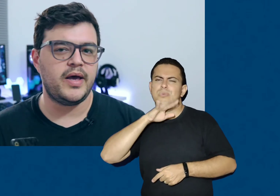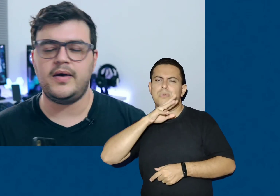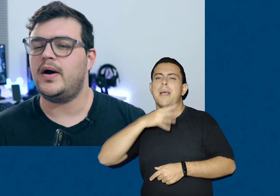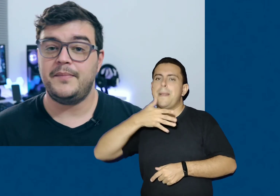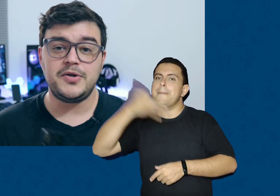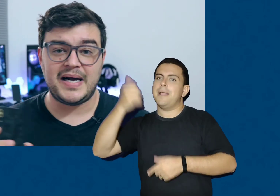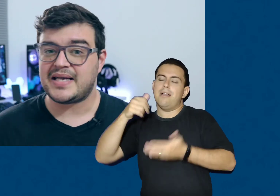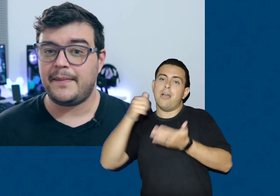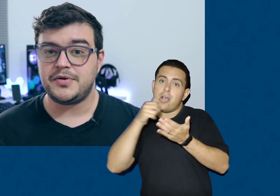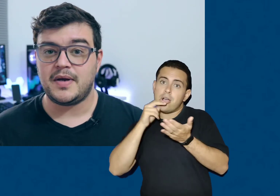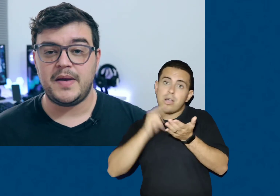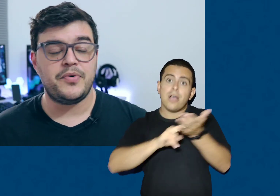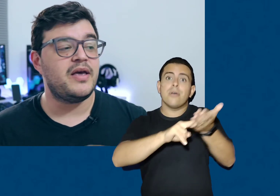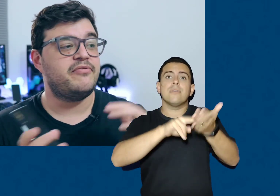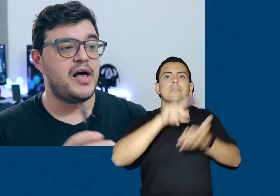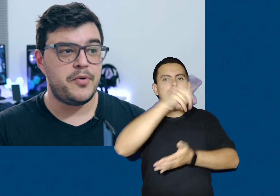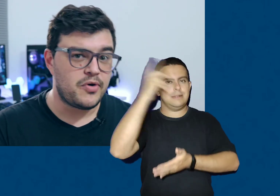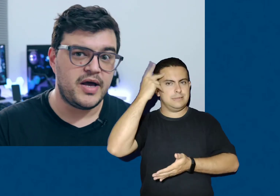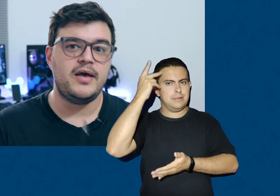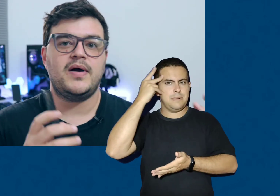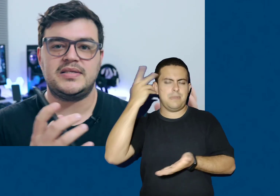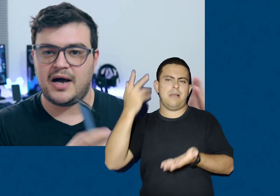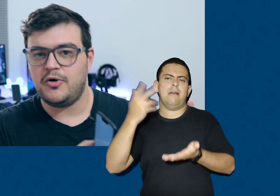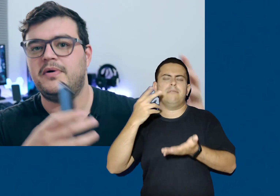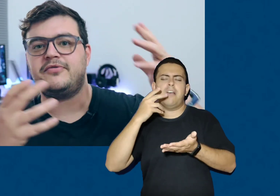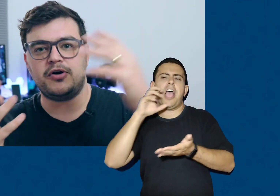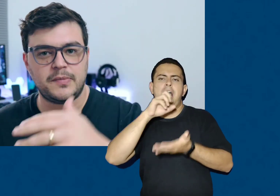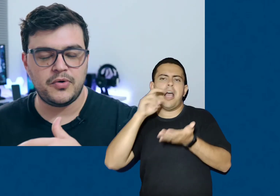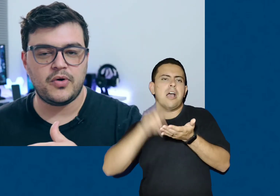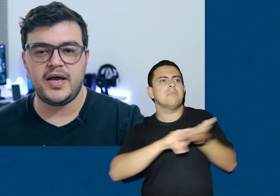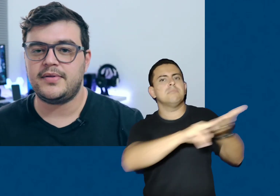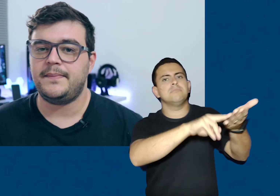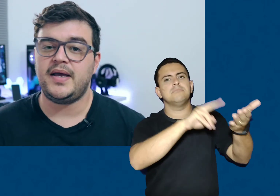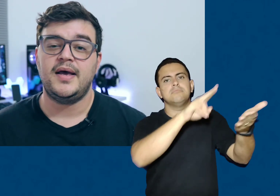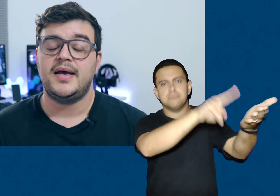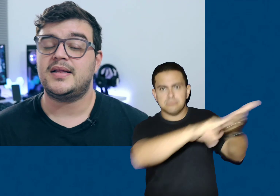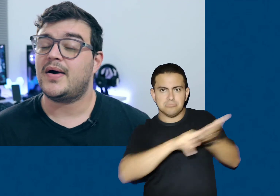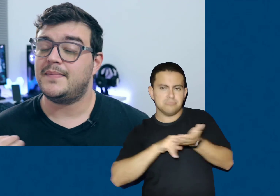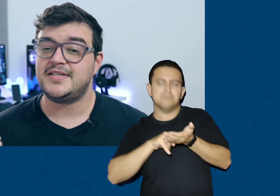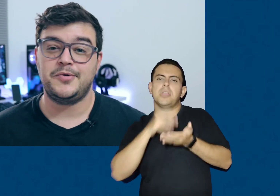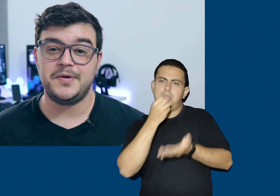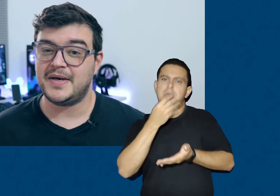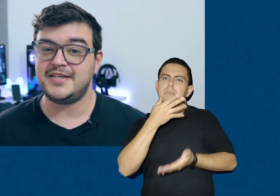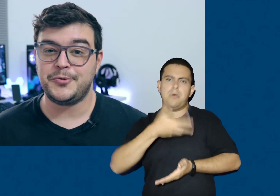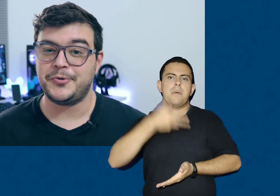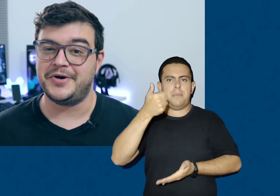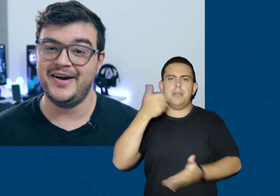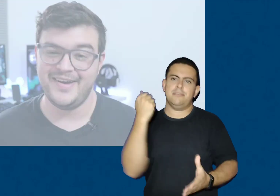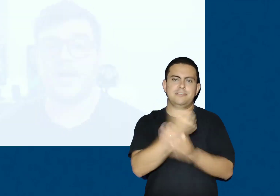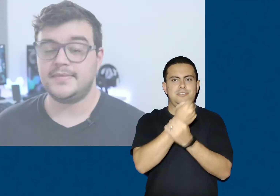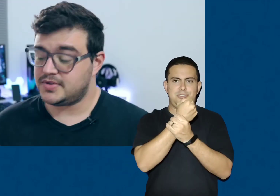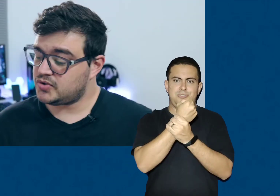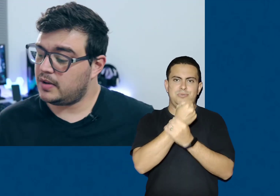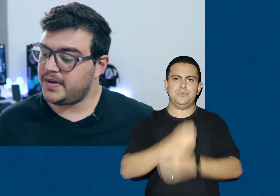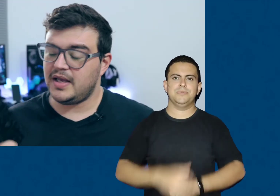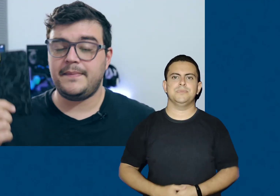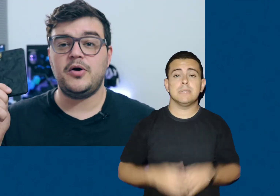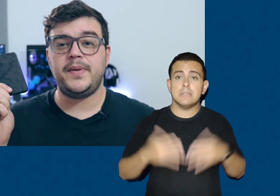correio, é muito mais rápido também, porque vai por correio, eles arrumam volta por correio também, então acaba sendo muito mais seguro. Olha, sobre a minha